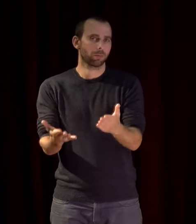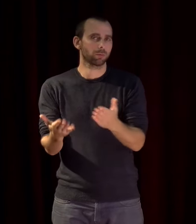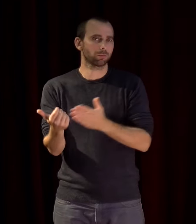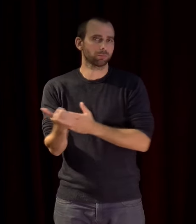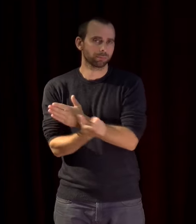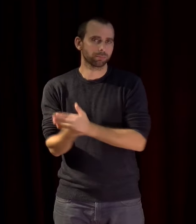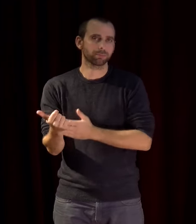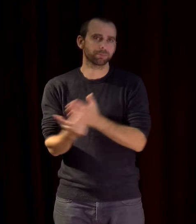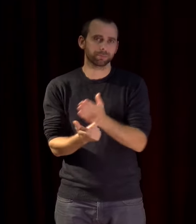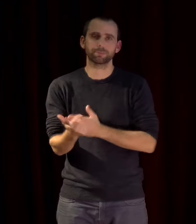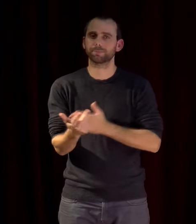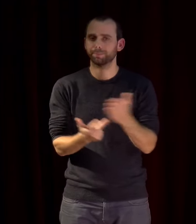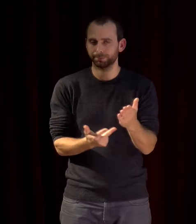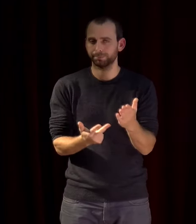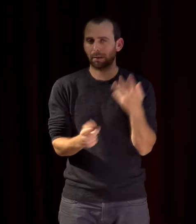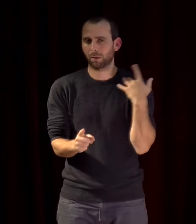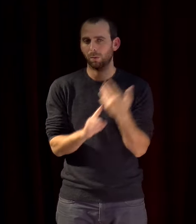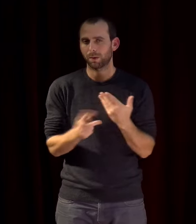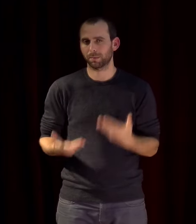avant dans le contexte actuel